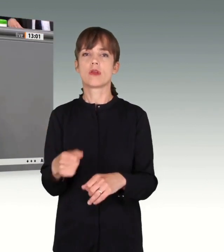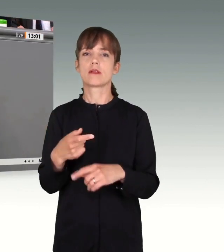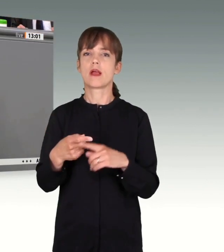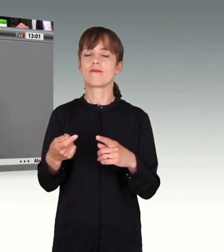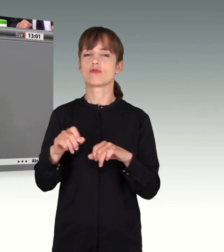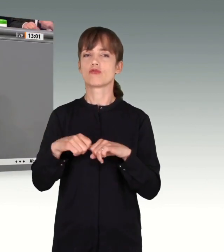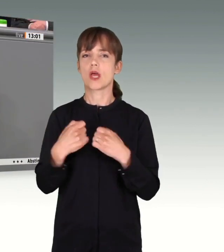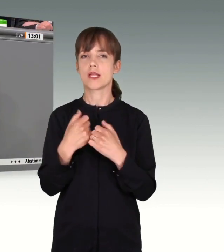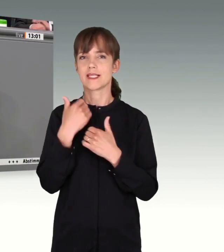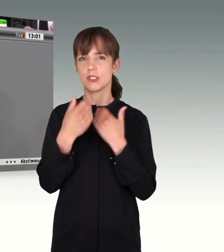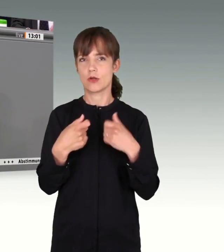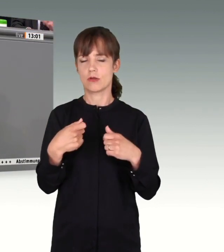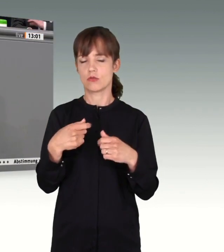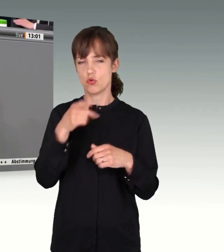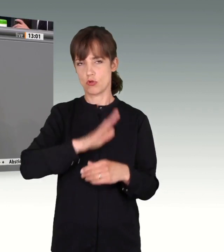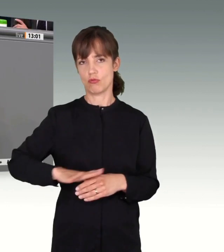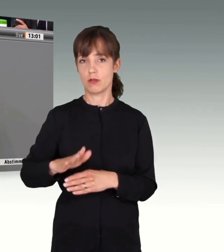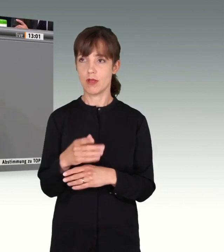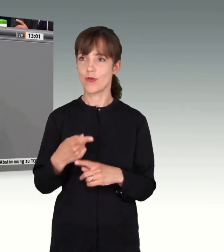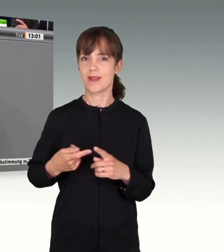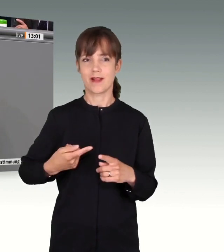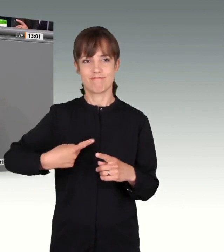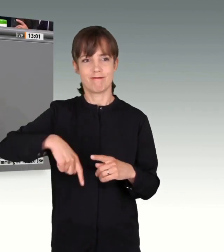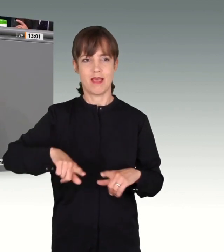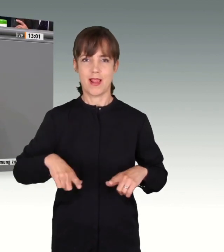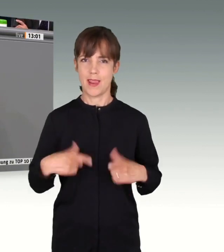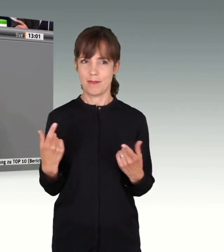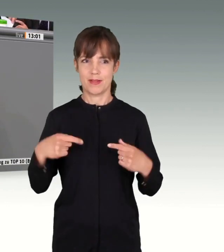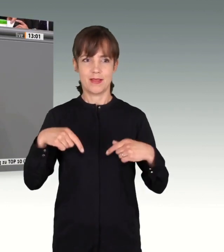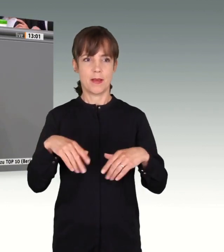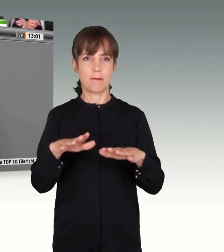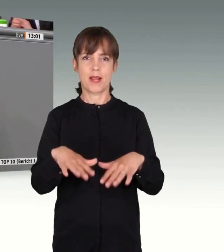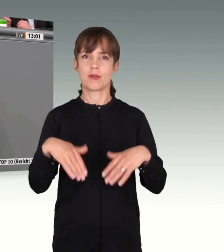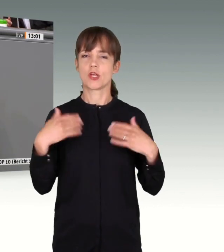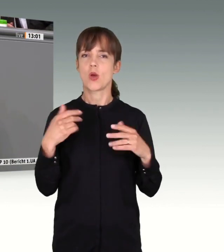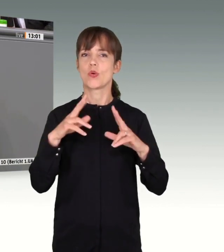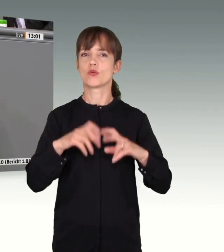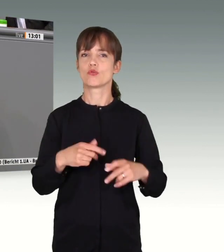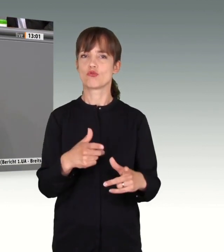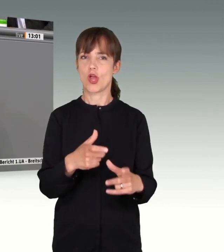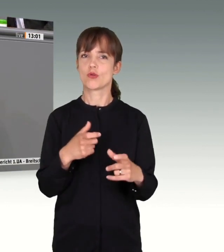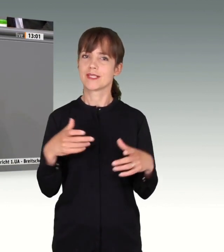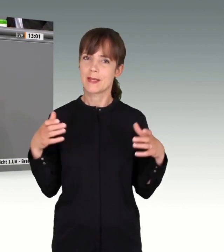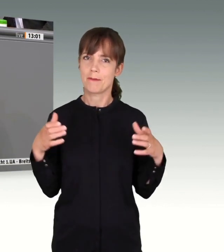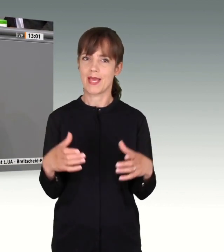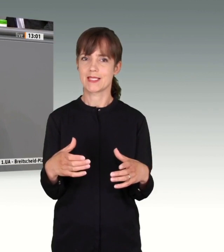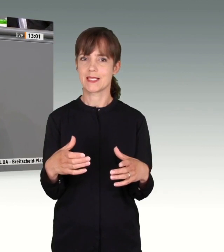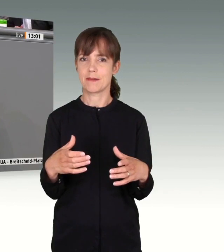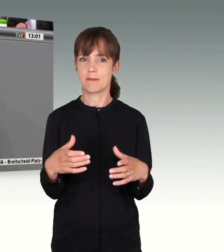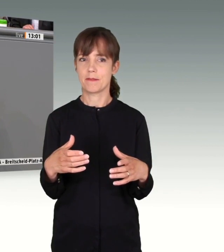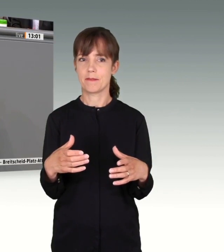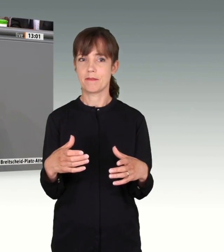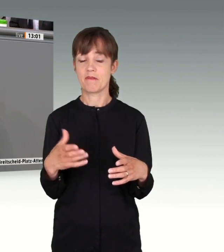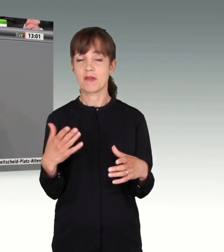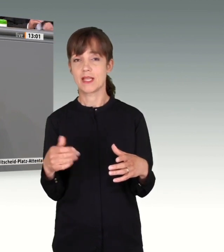und auch Teil unseres Lebens geworden, die, wir im Parlamentarischen Untersuchungsausschuss gemeinsam, bis auf vielleicht eine